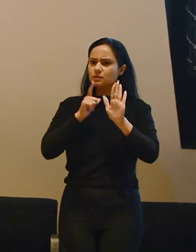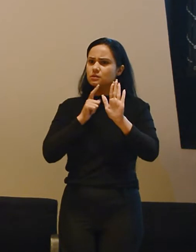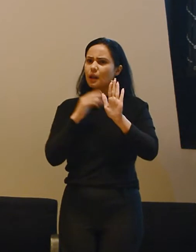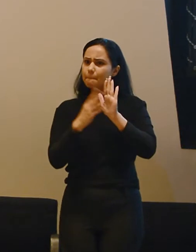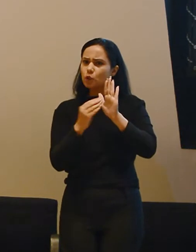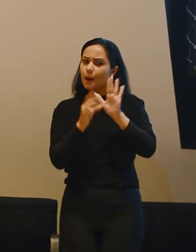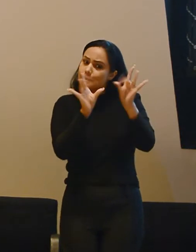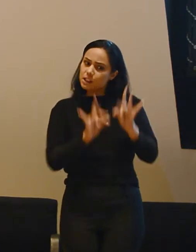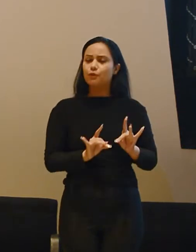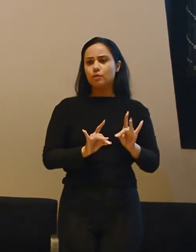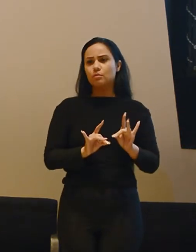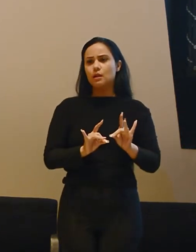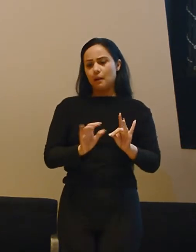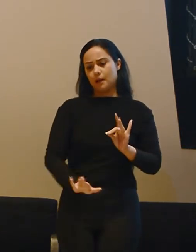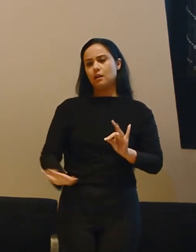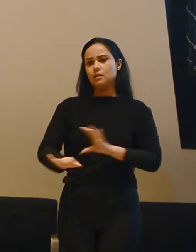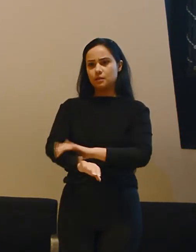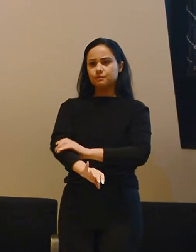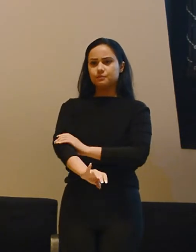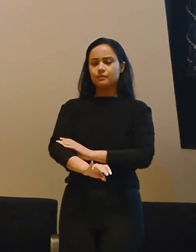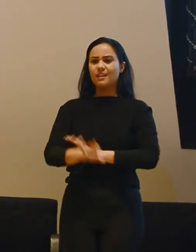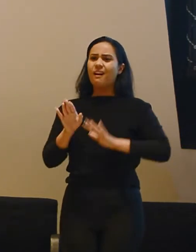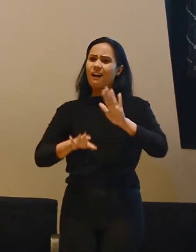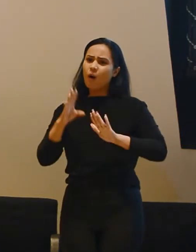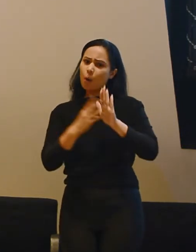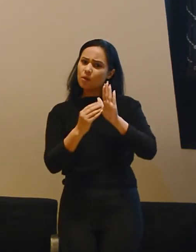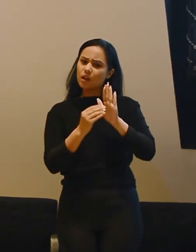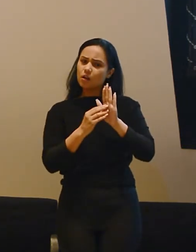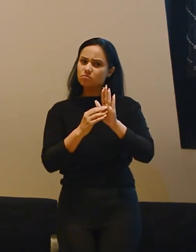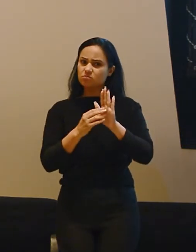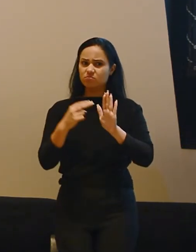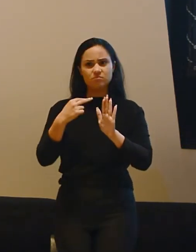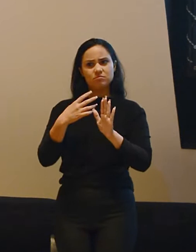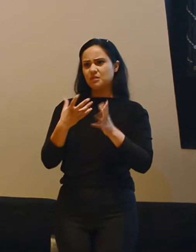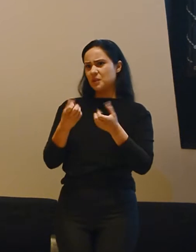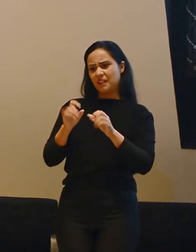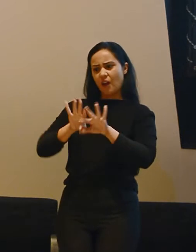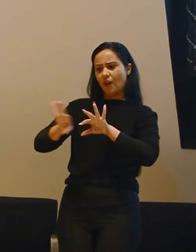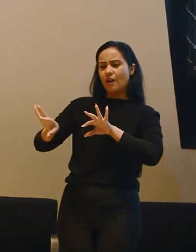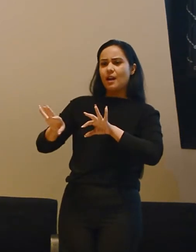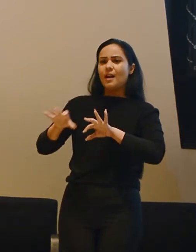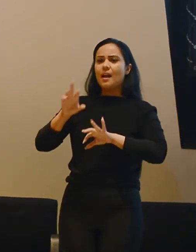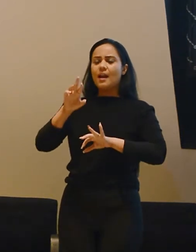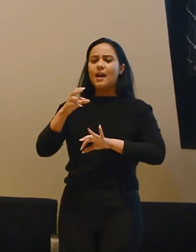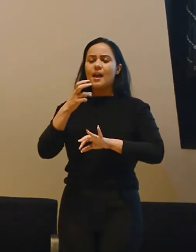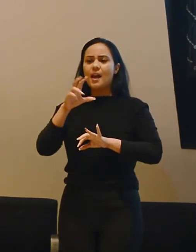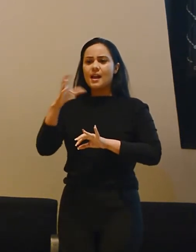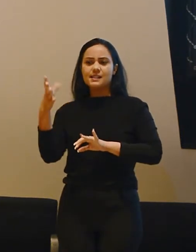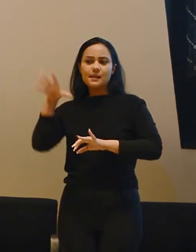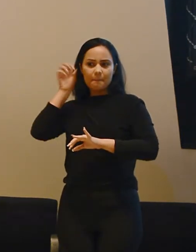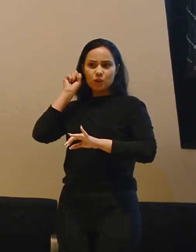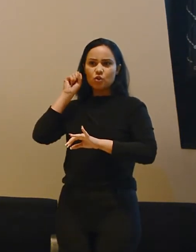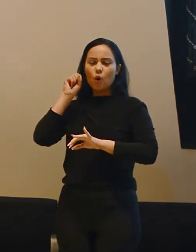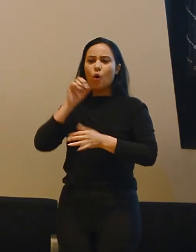modelos que são específicos mesmo para a criança. Alguns modelos são contraindicados, como o receptor no canal, por exemplo, não é um modelo que a gente